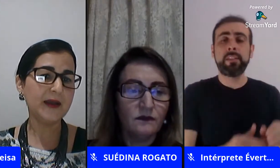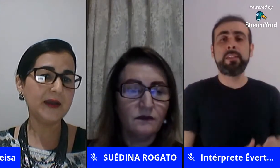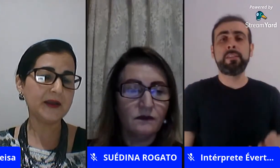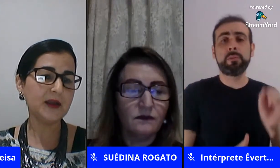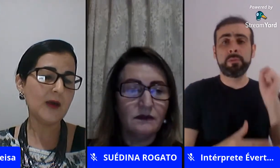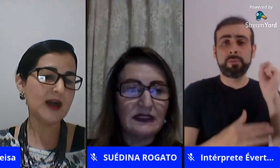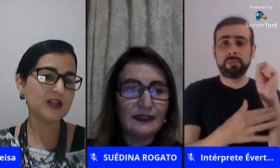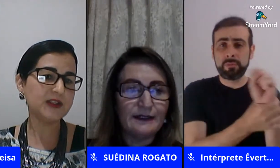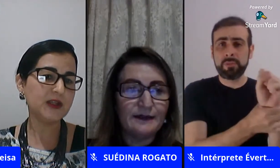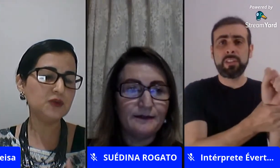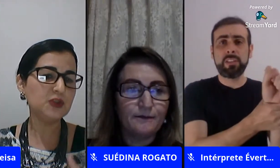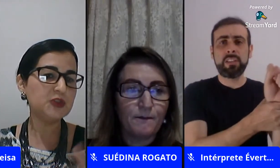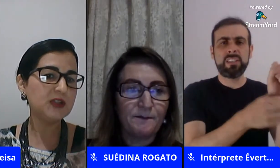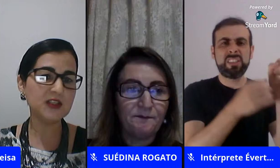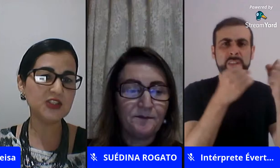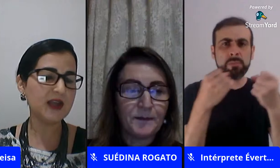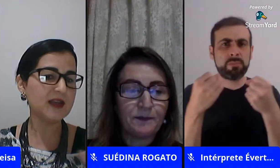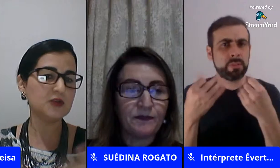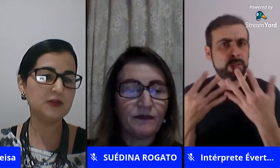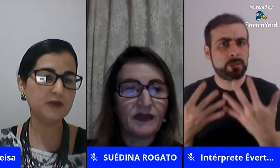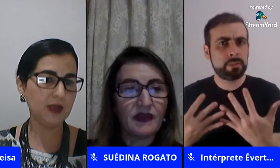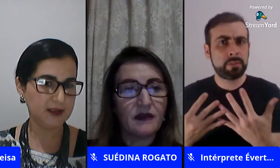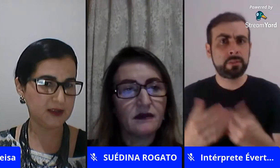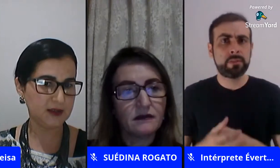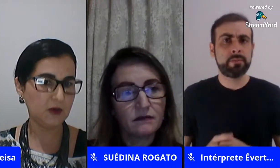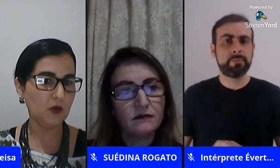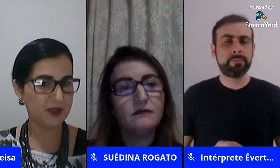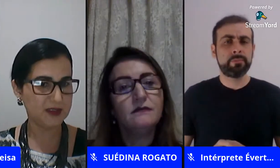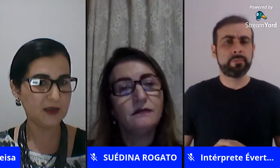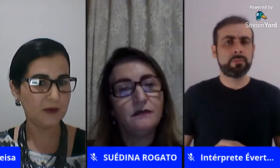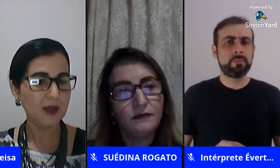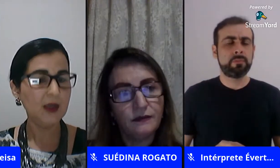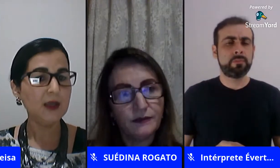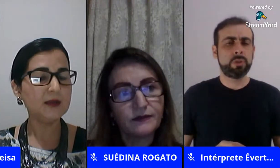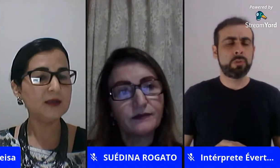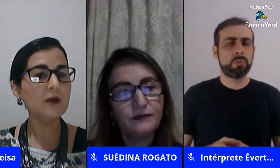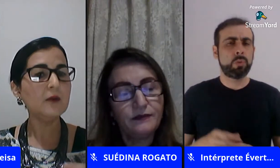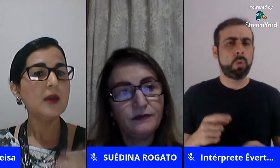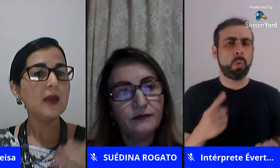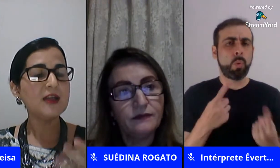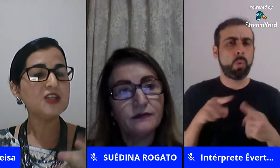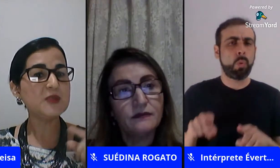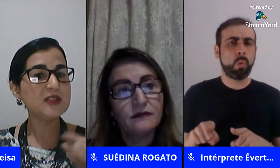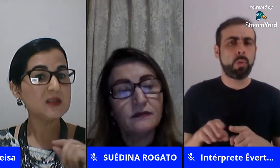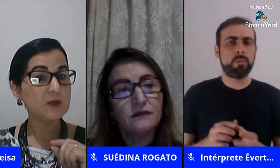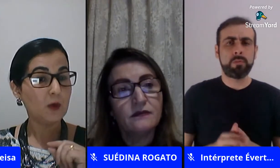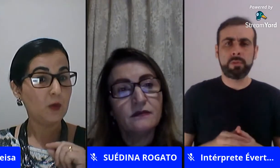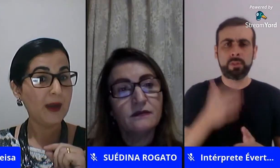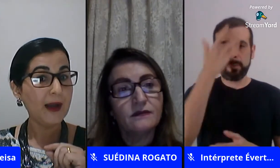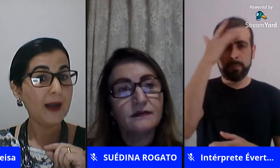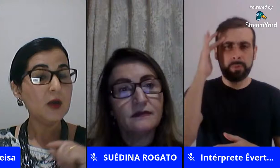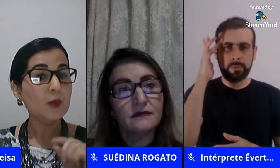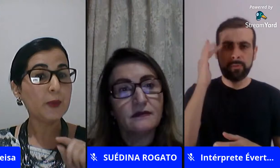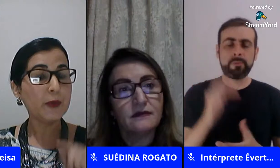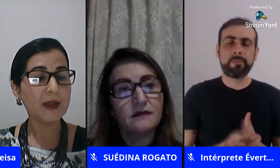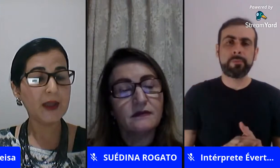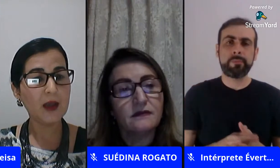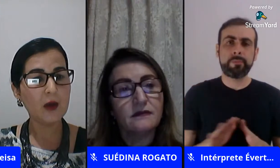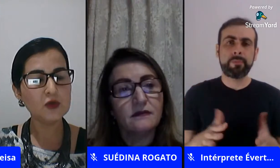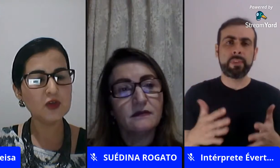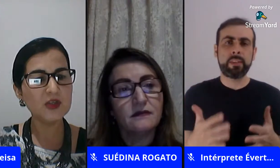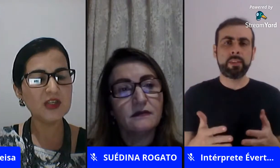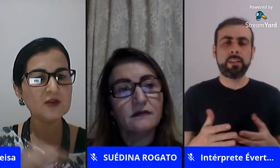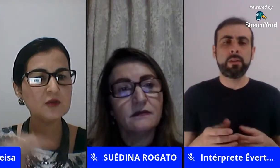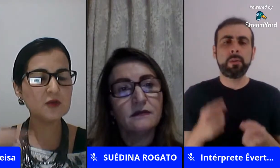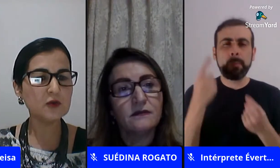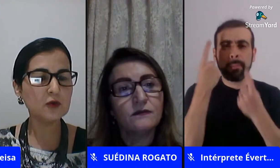que não haja nenhum tipo de negligência ou de violência ou opressão então a gente precisa se preocupar porque